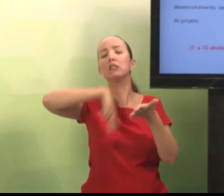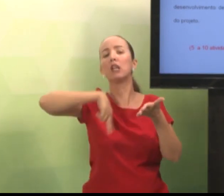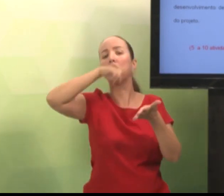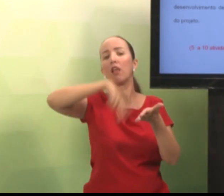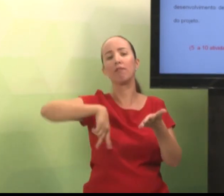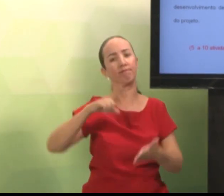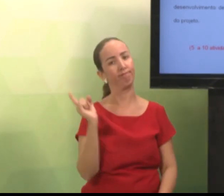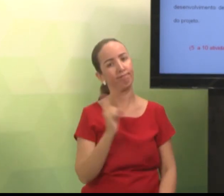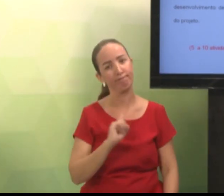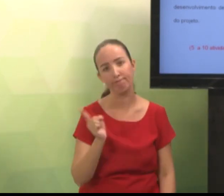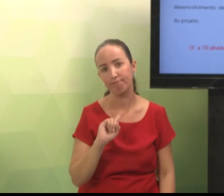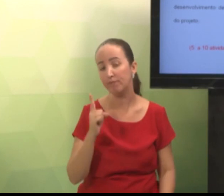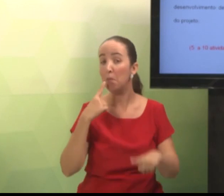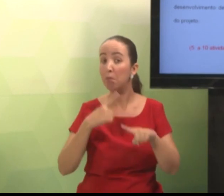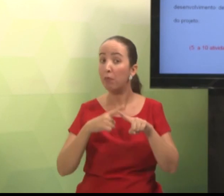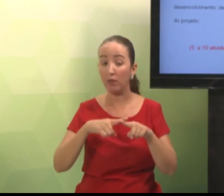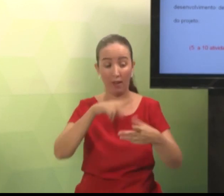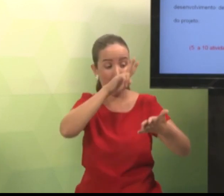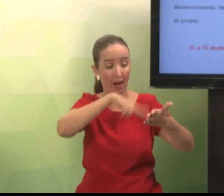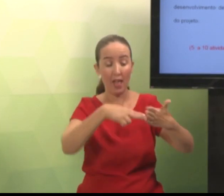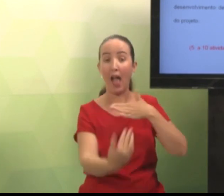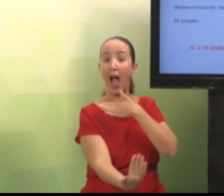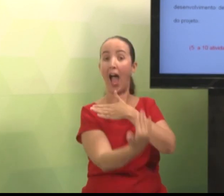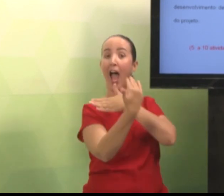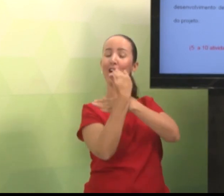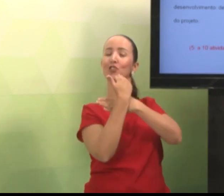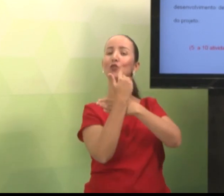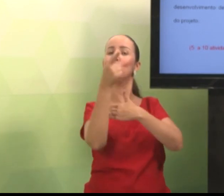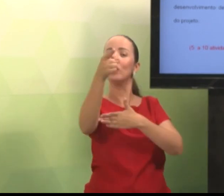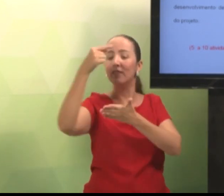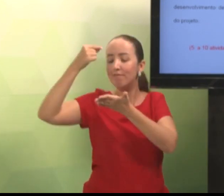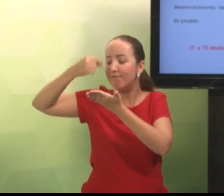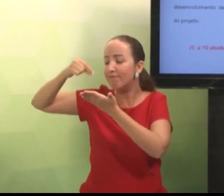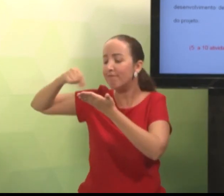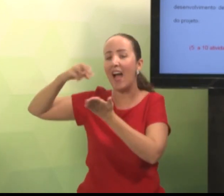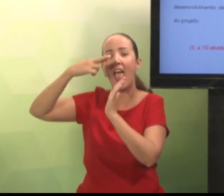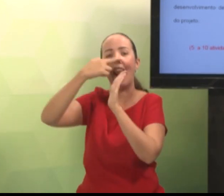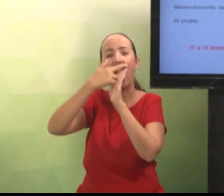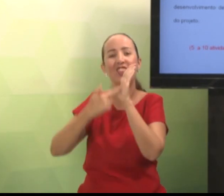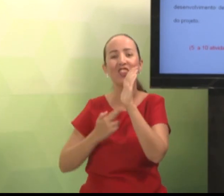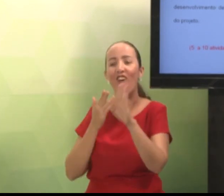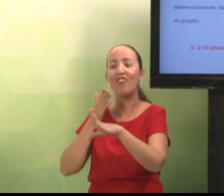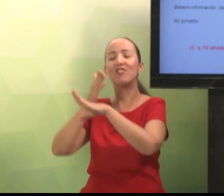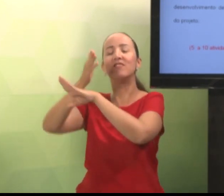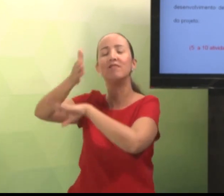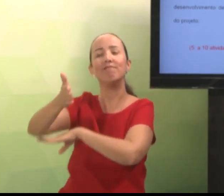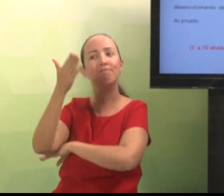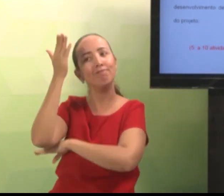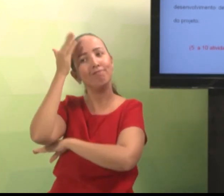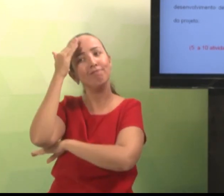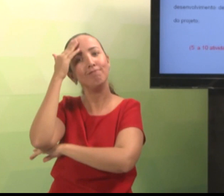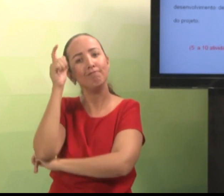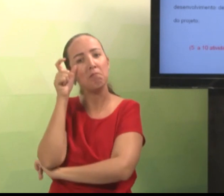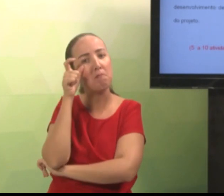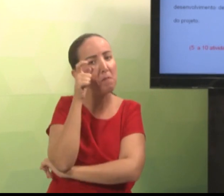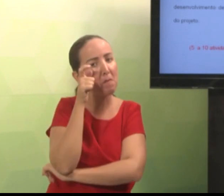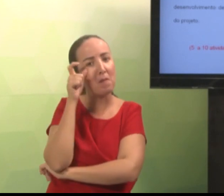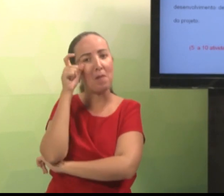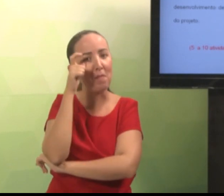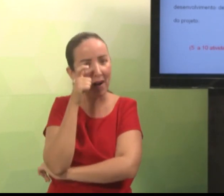Fica incoerente. Você tem que fazer leituras primeiro, que vão auxiliar você na percepção da observação. Então,